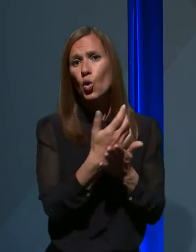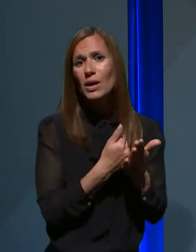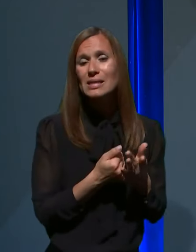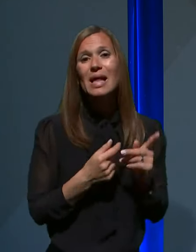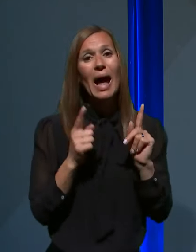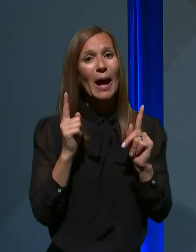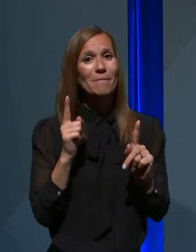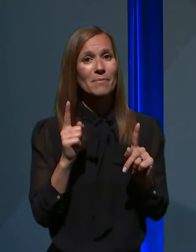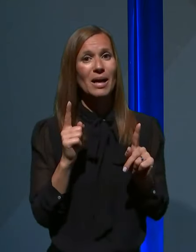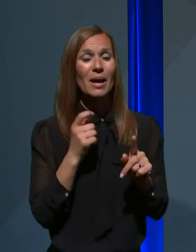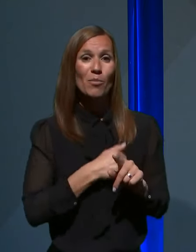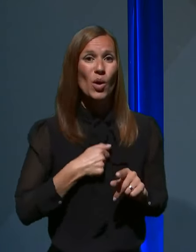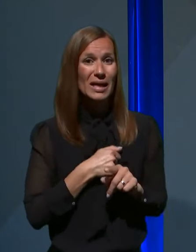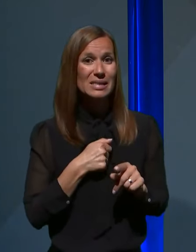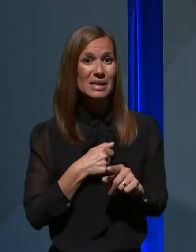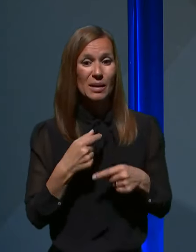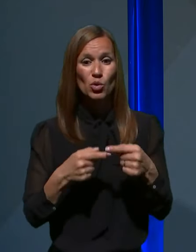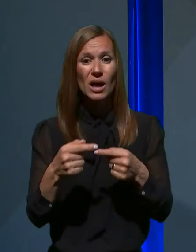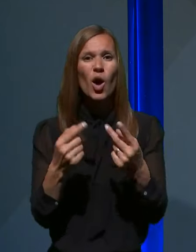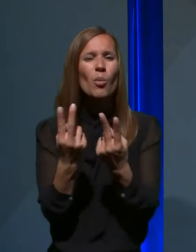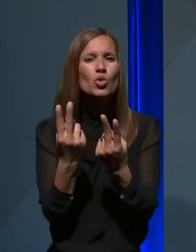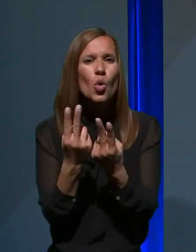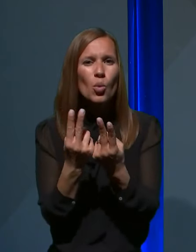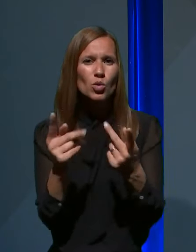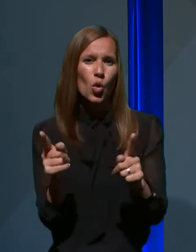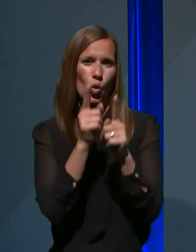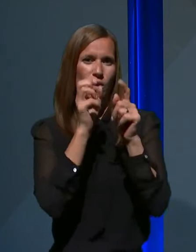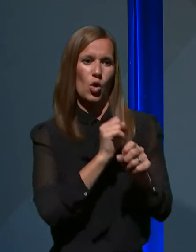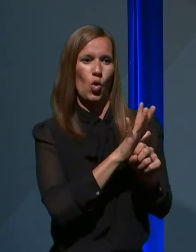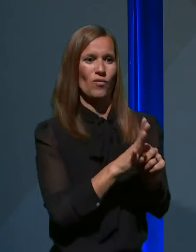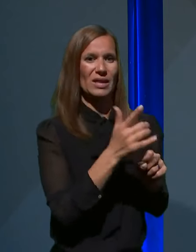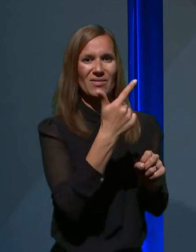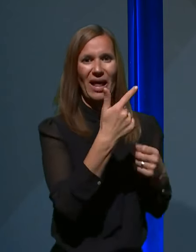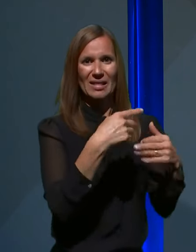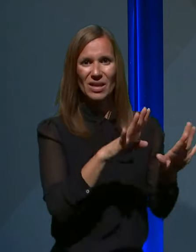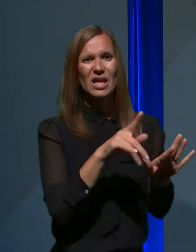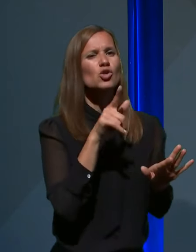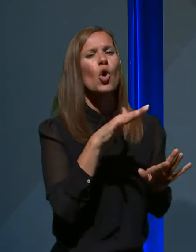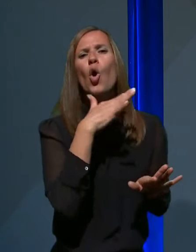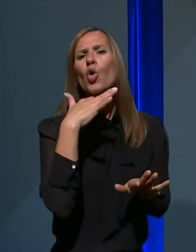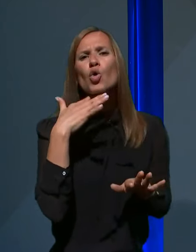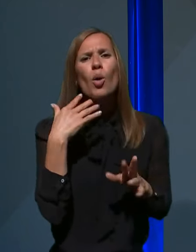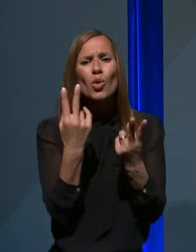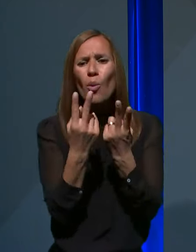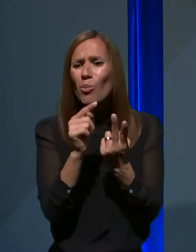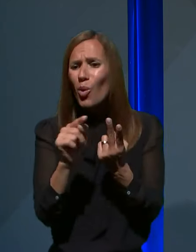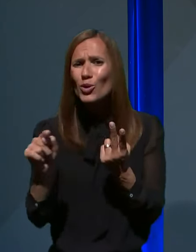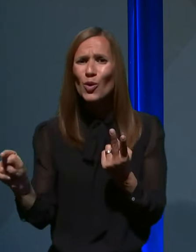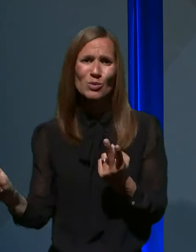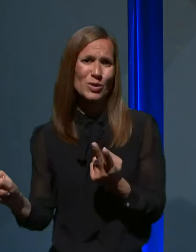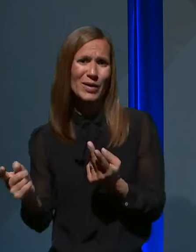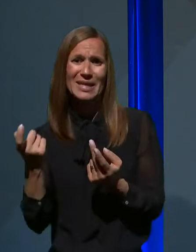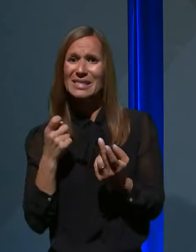vendar bolezni, ki potekajo podobno, kot poteka COVID-19, je ogromno. Iz samih kliničnih znakov bolezni